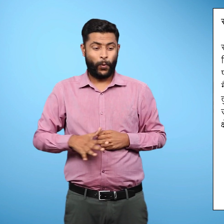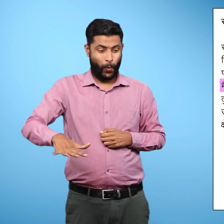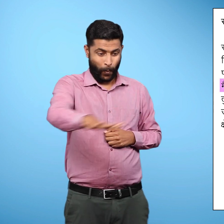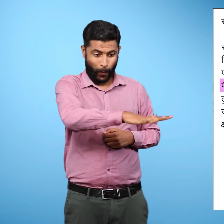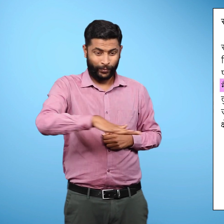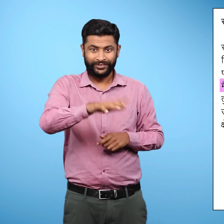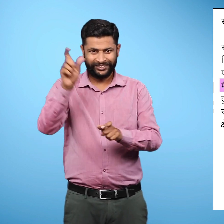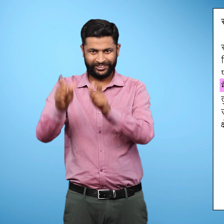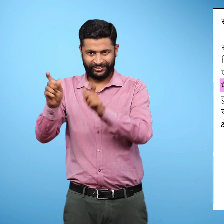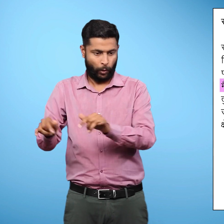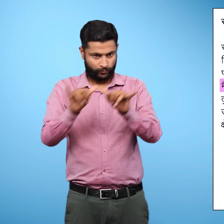मैदानी क्षेत्रों का जीवन